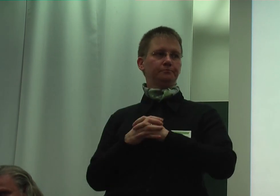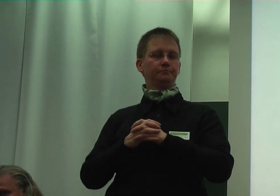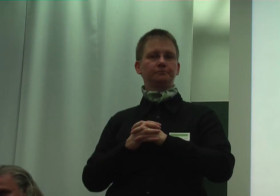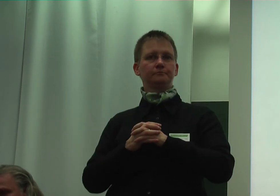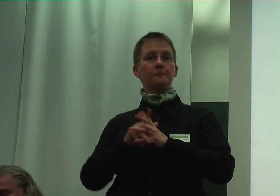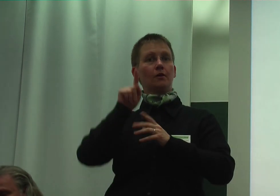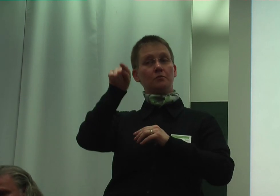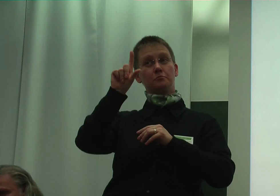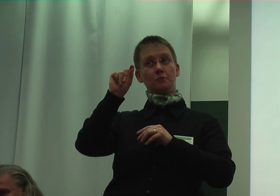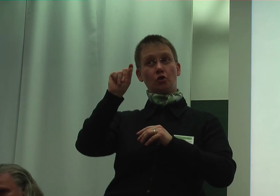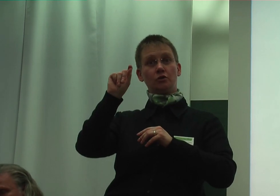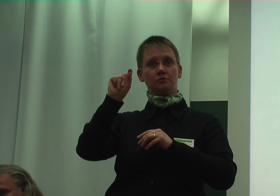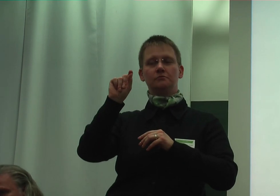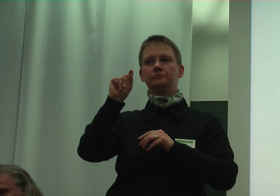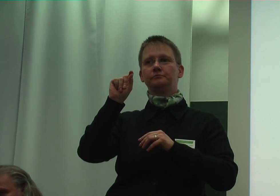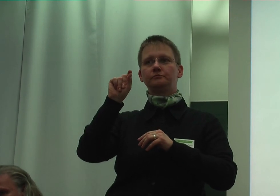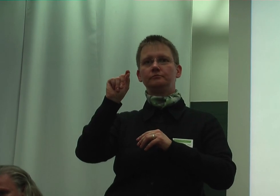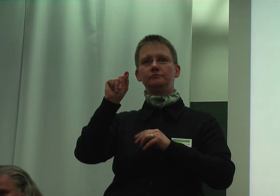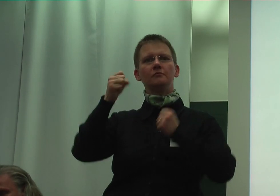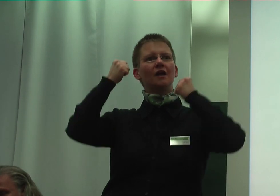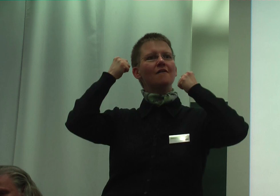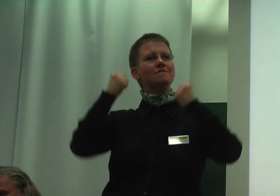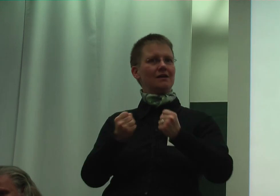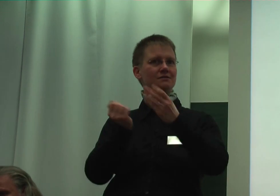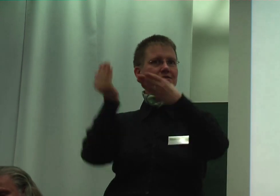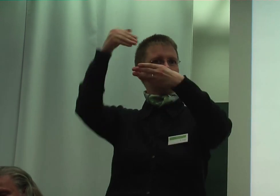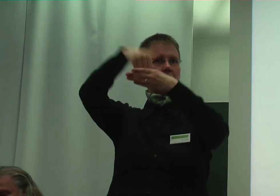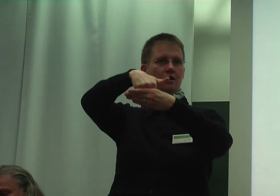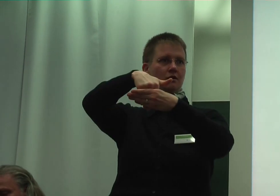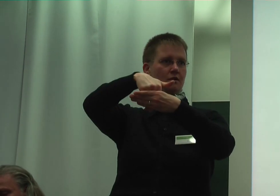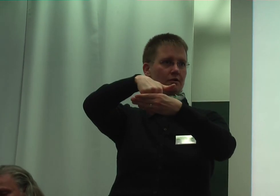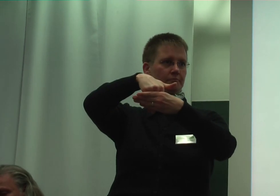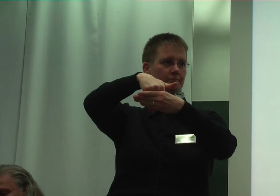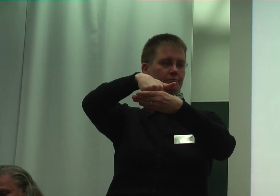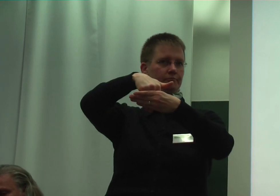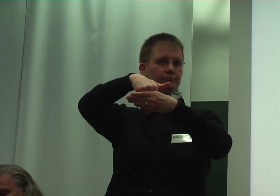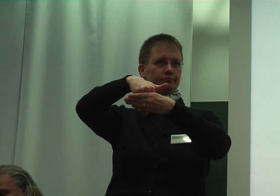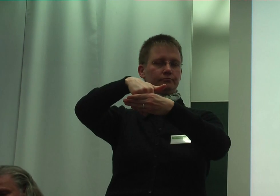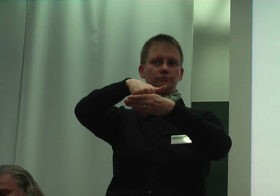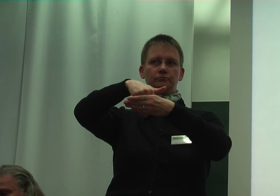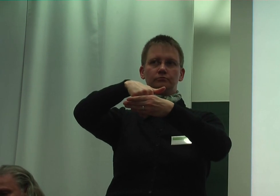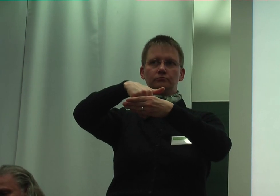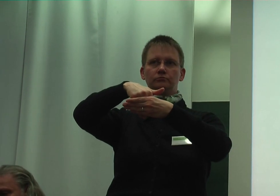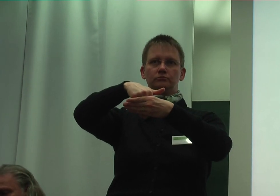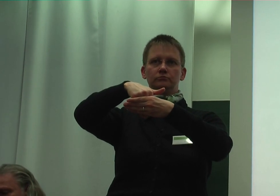bedeutet, es müsste ein fester Bestandteil werden für alle